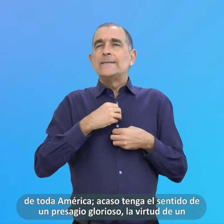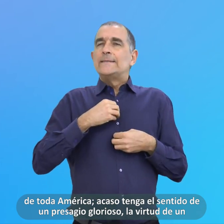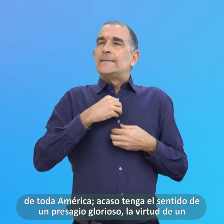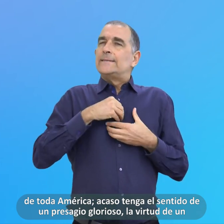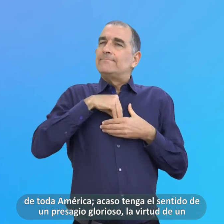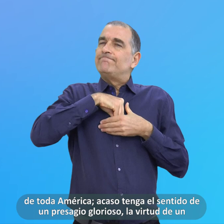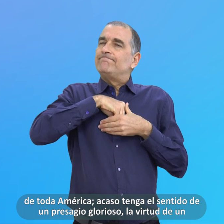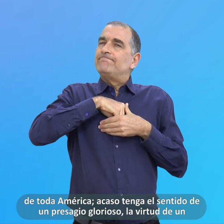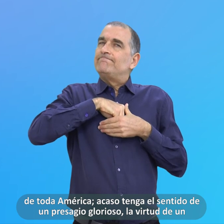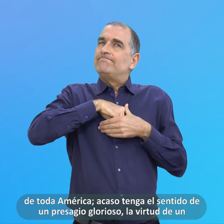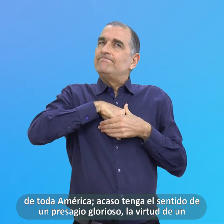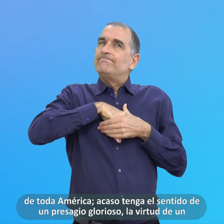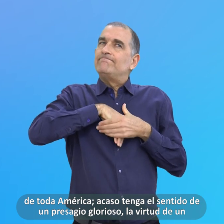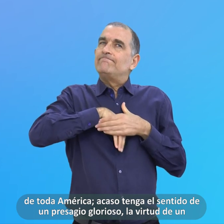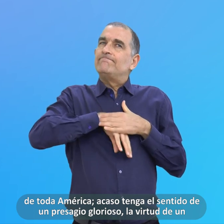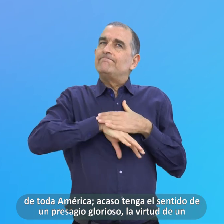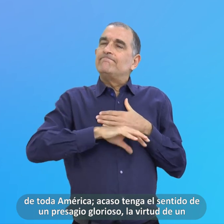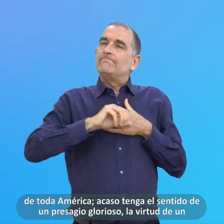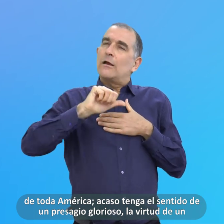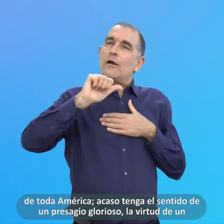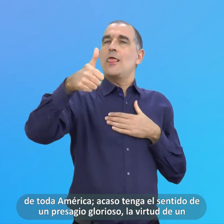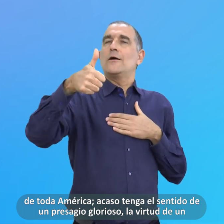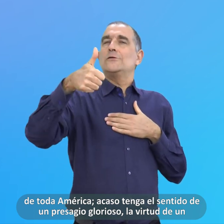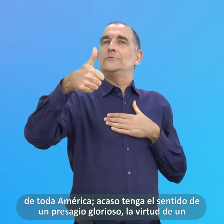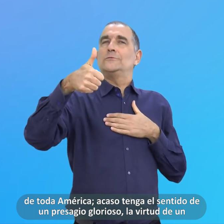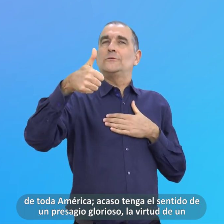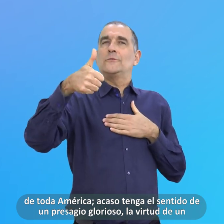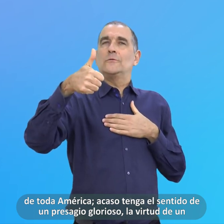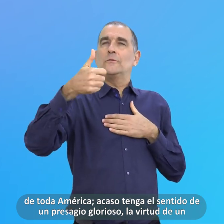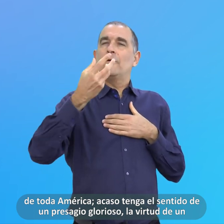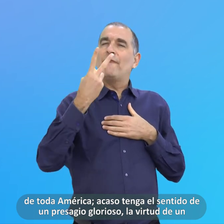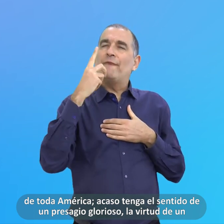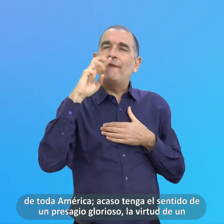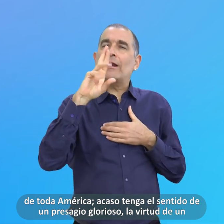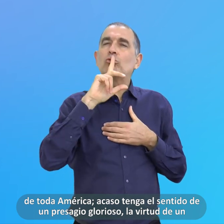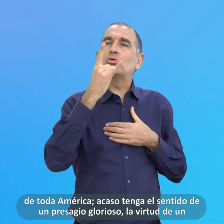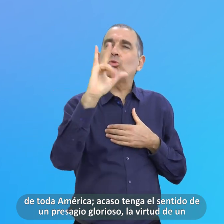Sentido De Un Presagio Glorioso La Virtud